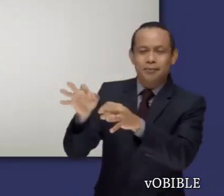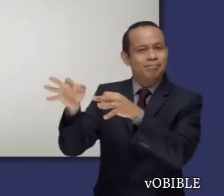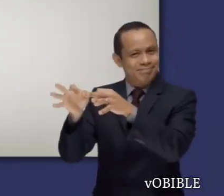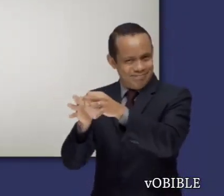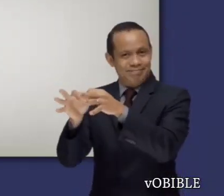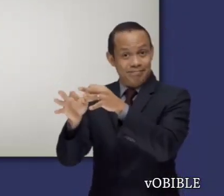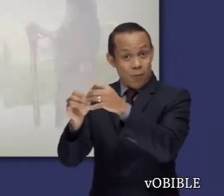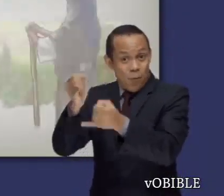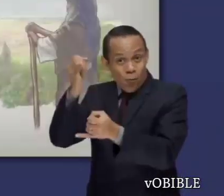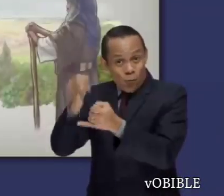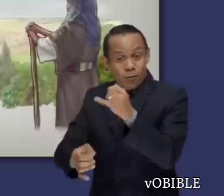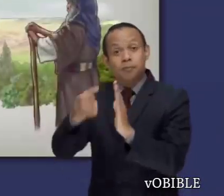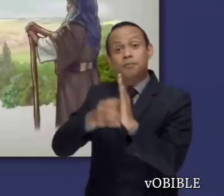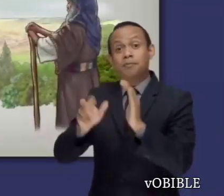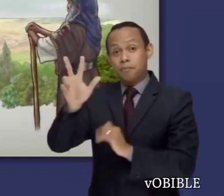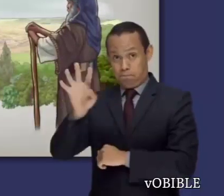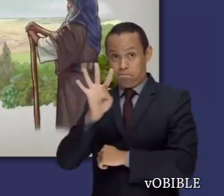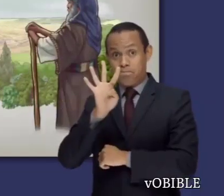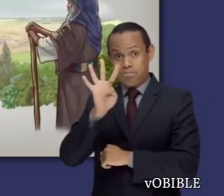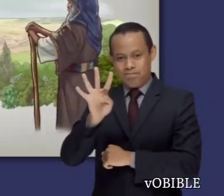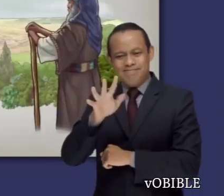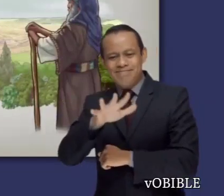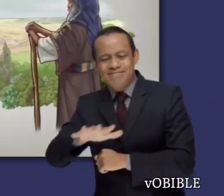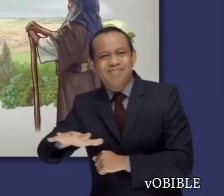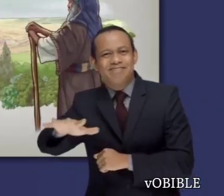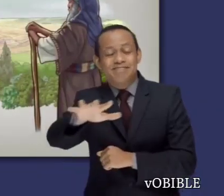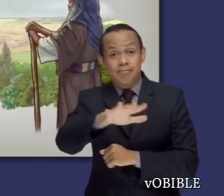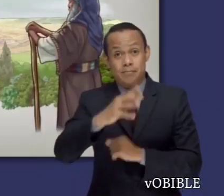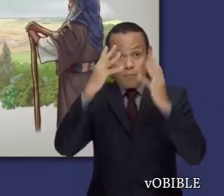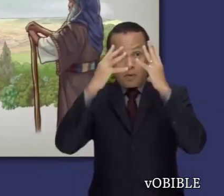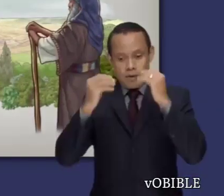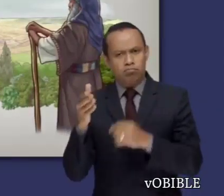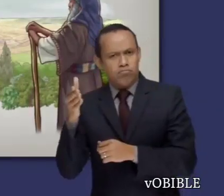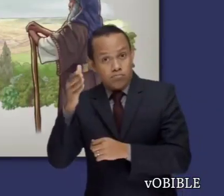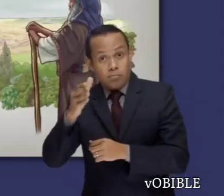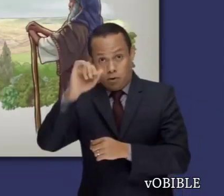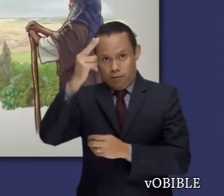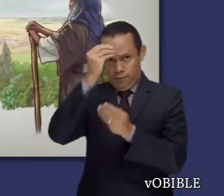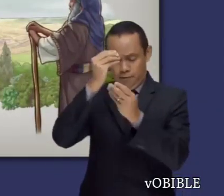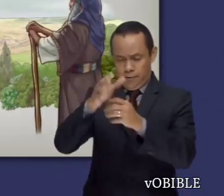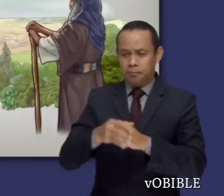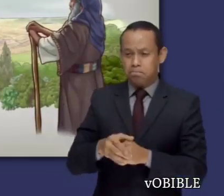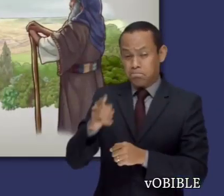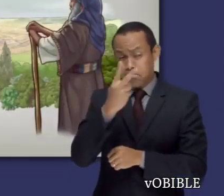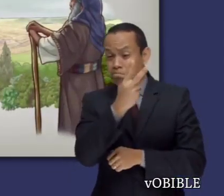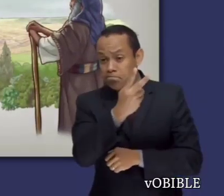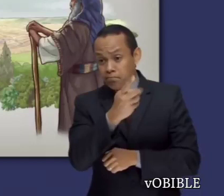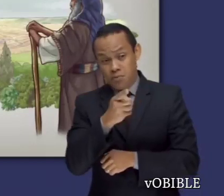En el último capítulo, Moisés sube al monte Nebo, y desde allí Jehová le muestra la tierra prometida. Jehová le dice,